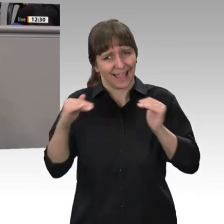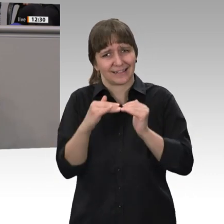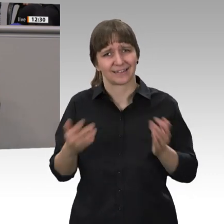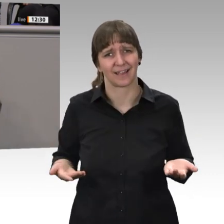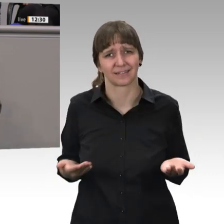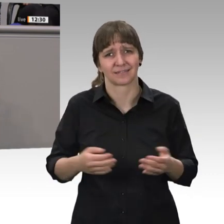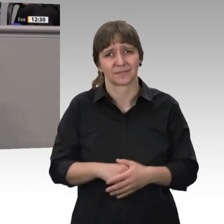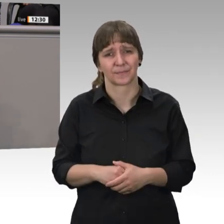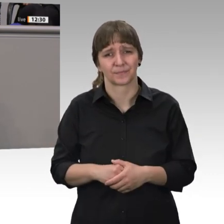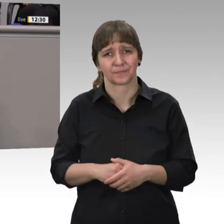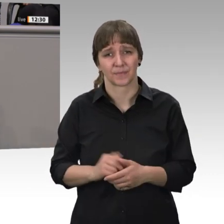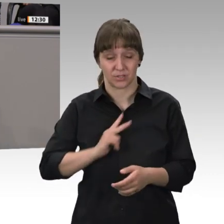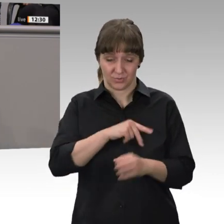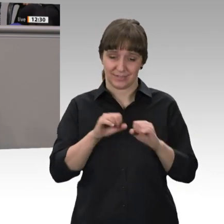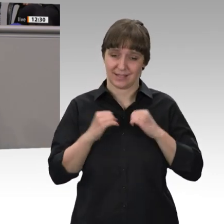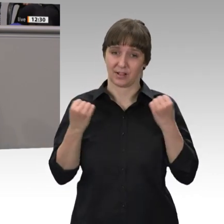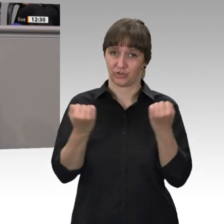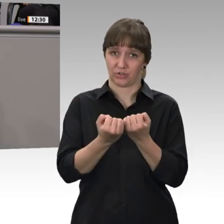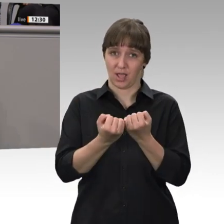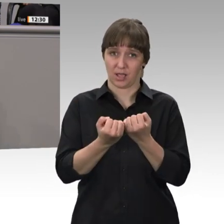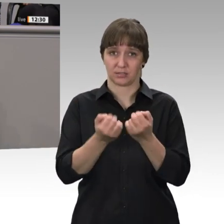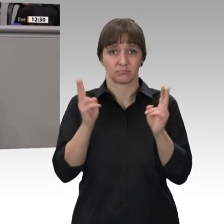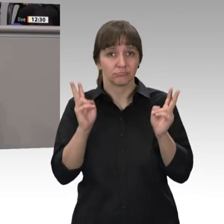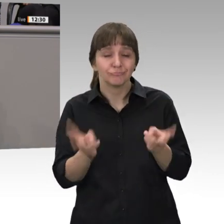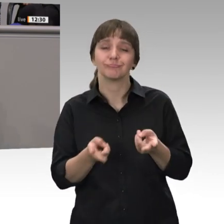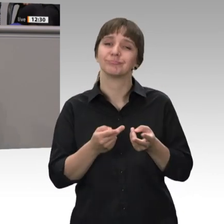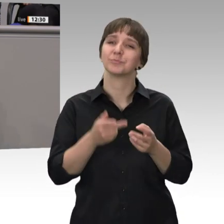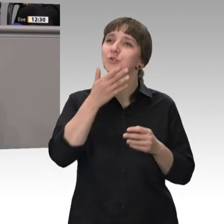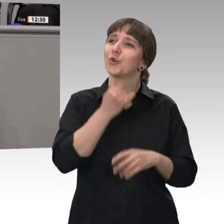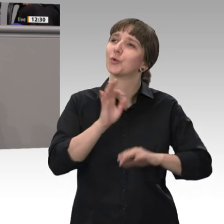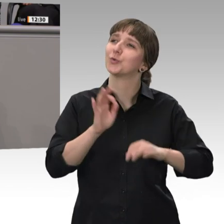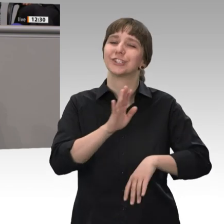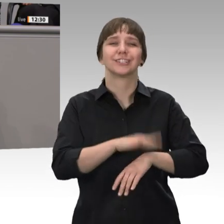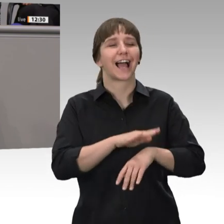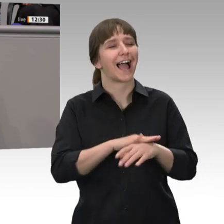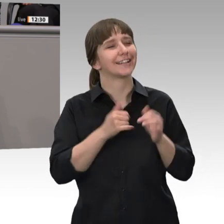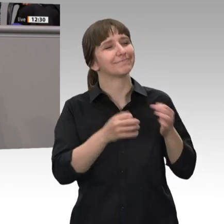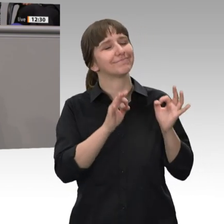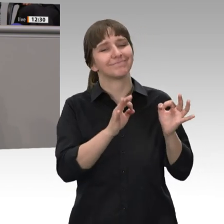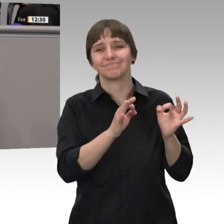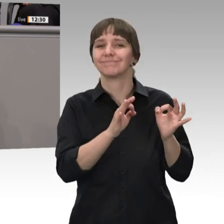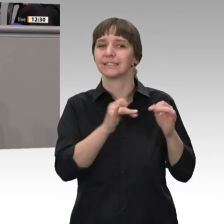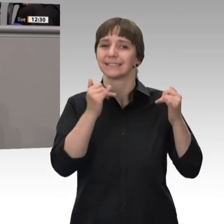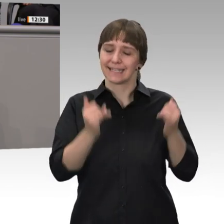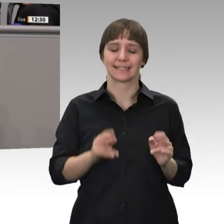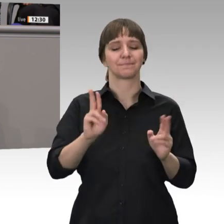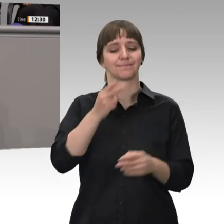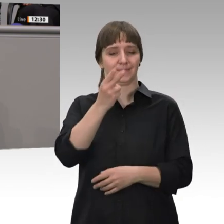Der Sozialstaat beweist sich nicht nur in Schönwetterzeiten. gerade jetzt zeigt sich, wer es ernst meint mit der Solidarität in der Gesellschaft